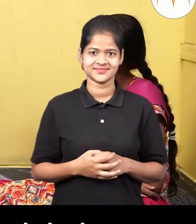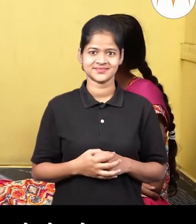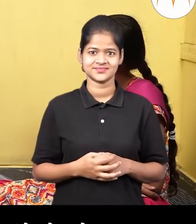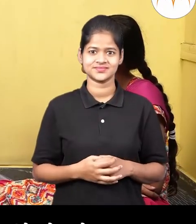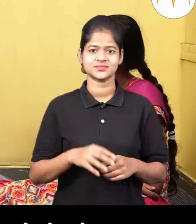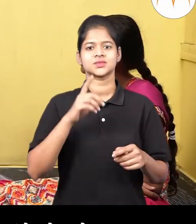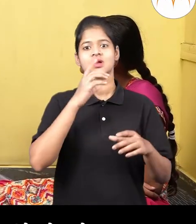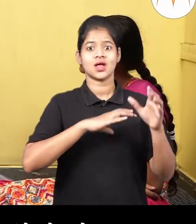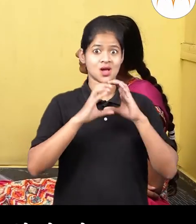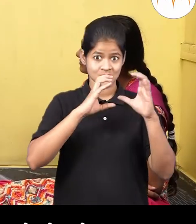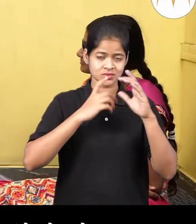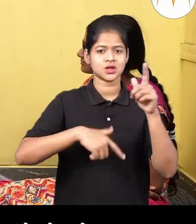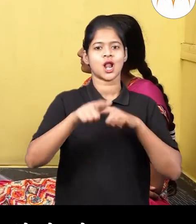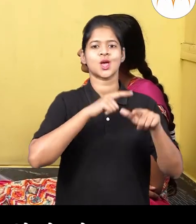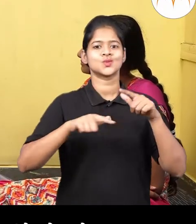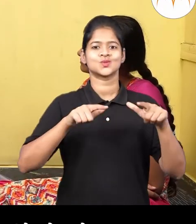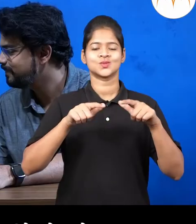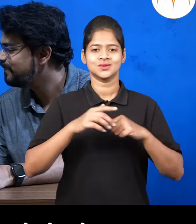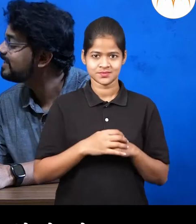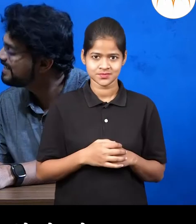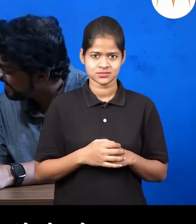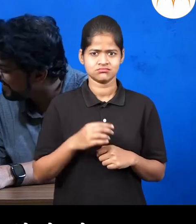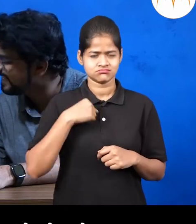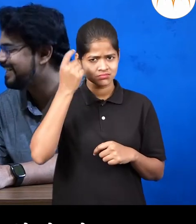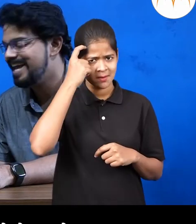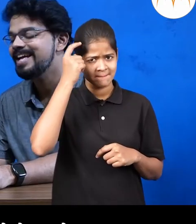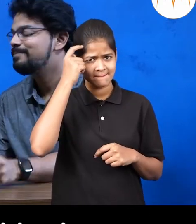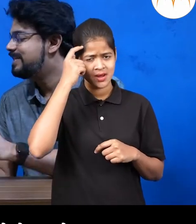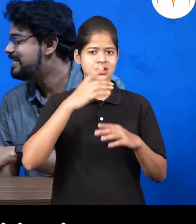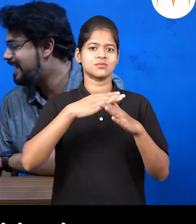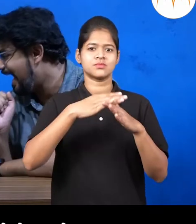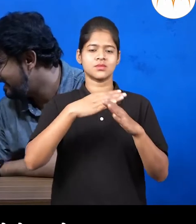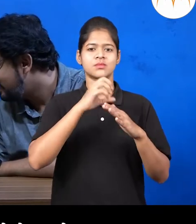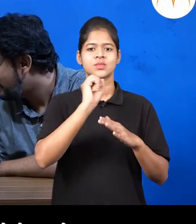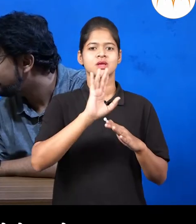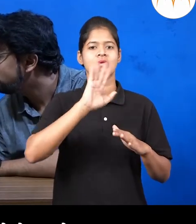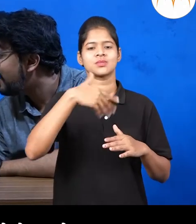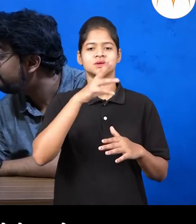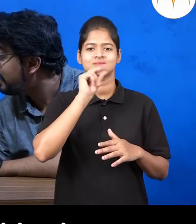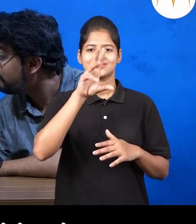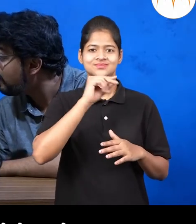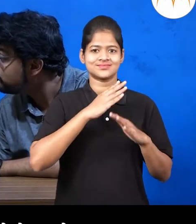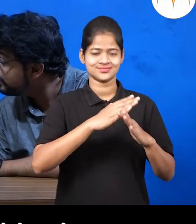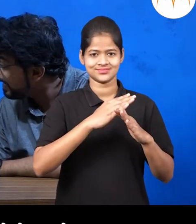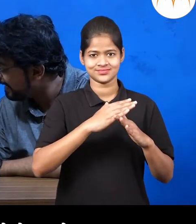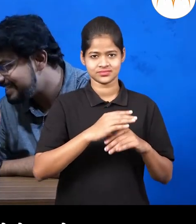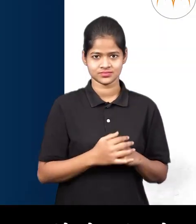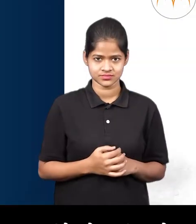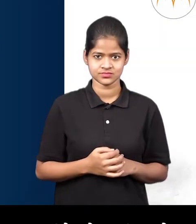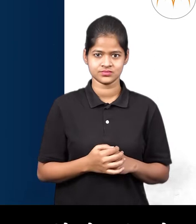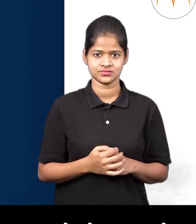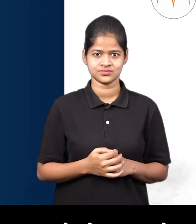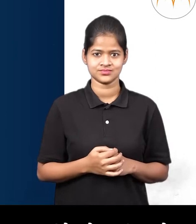मानुस एकमेकांशी भाषे चा मदती नी बोलतो। अपले विचार दुसर्या परंतो पोचाउतो।